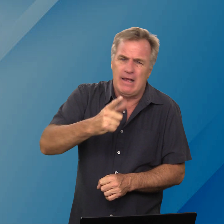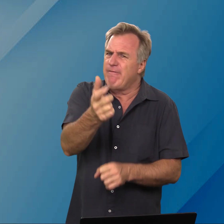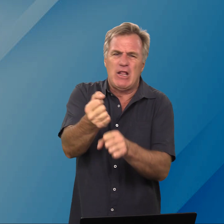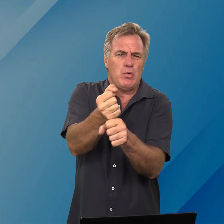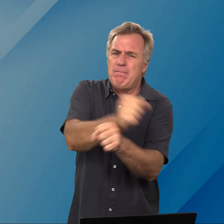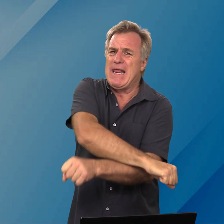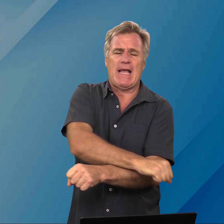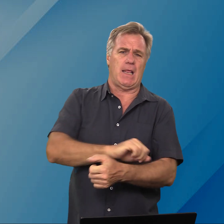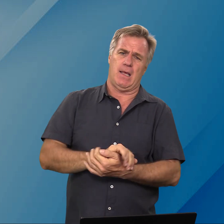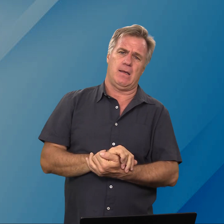wil jou nie breek nie